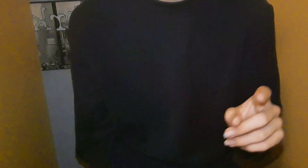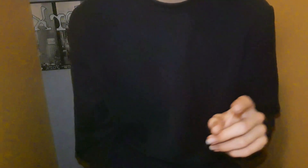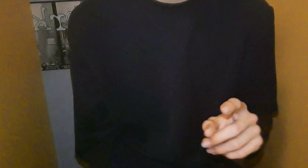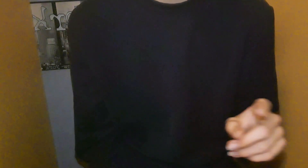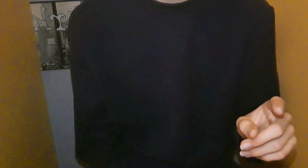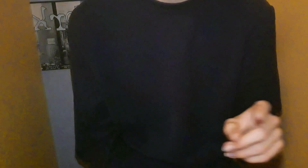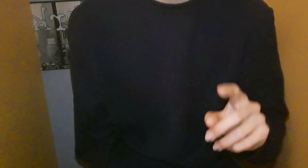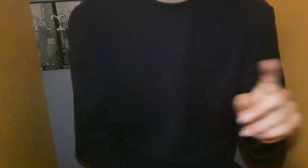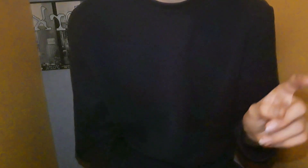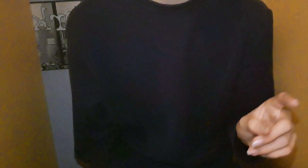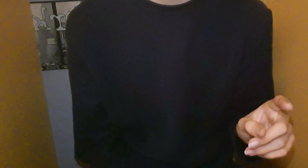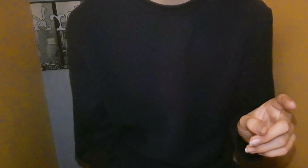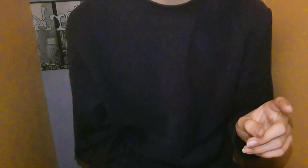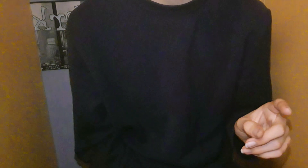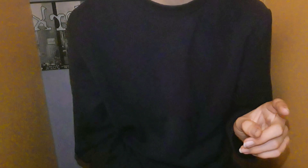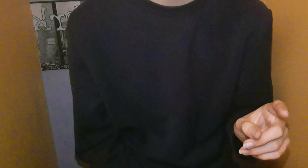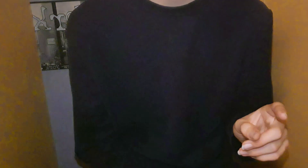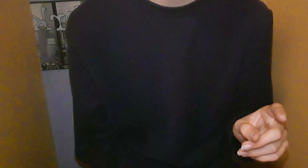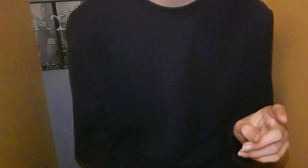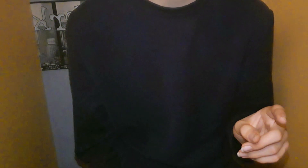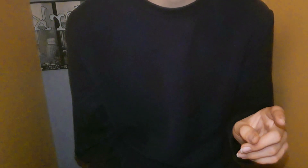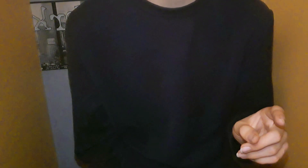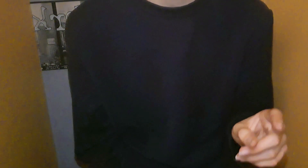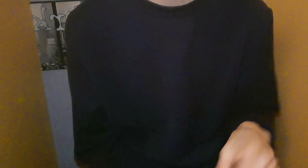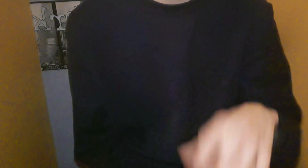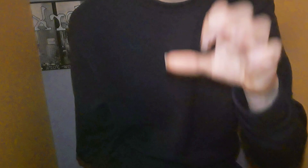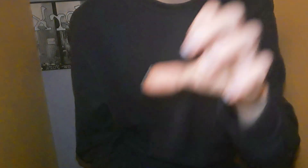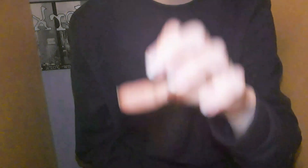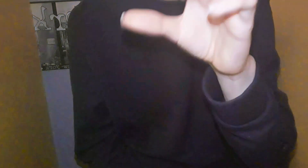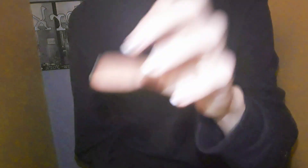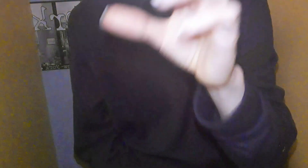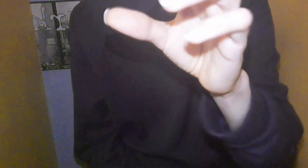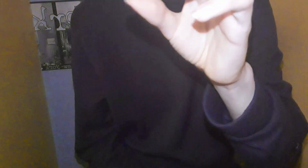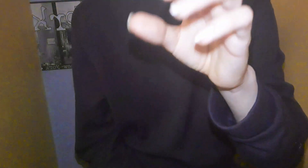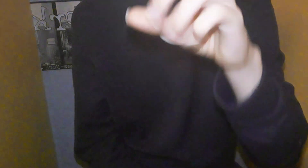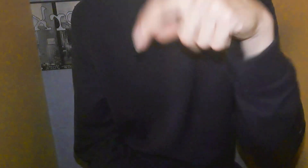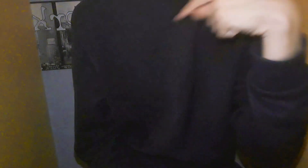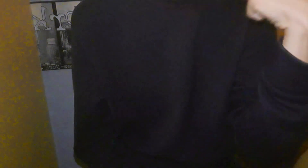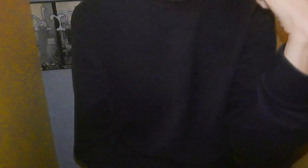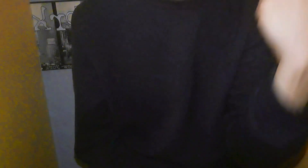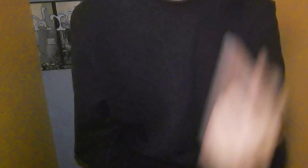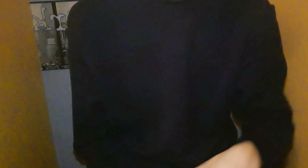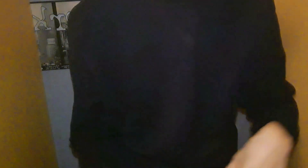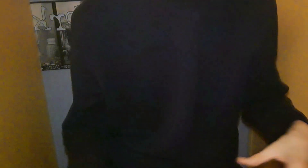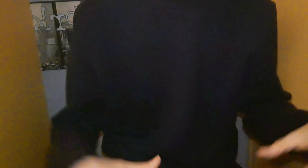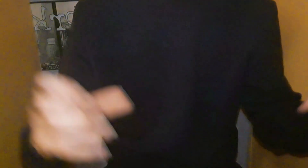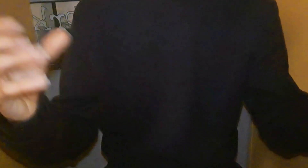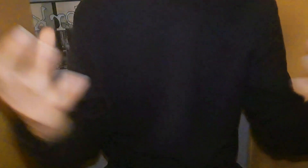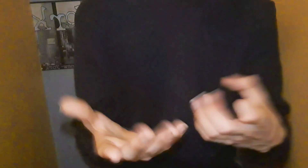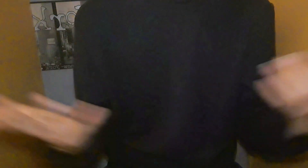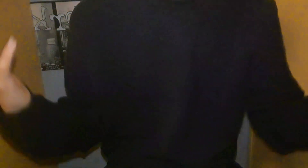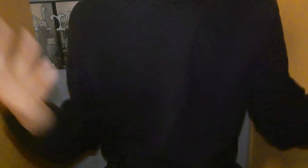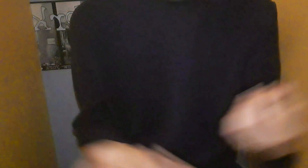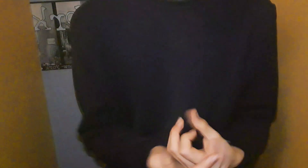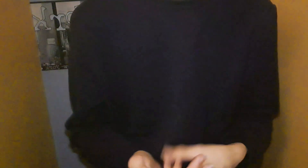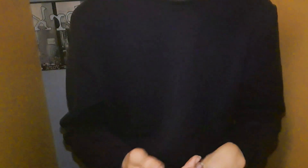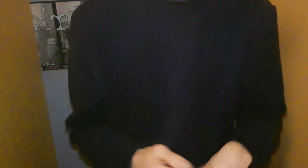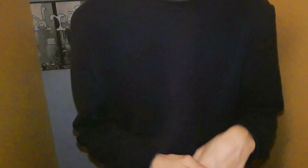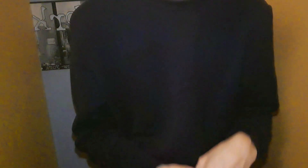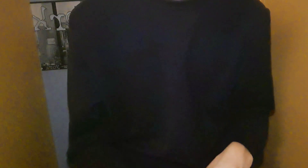c'est que J'ai souvent tendance à avoir Les pains qui collent à la pâte Parce que Enfin, je sais pas Je sais pas Je dois faire un truc qui va pas